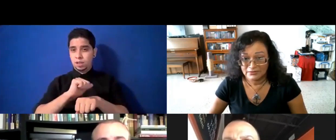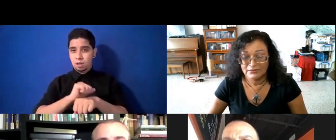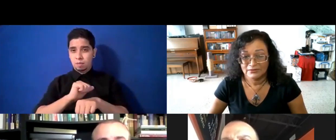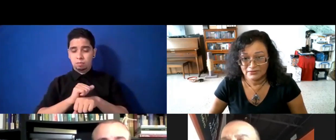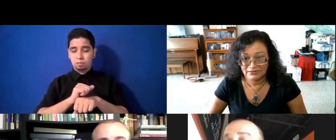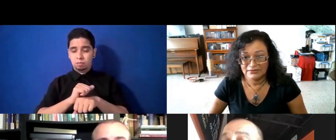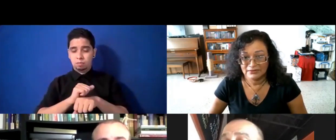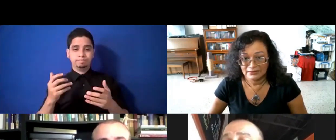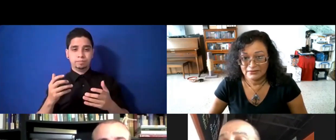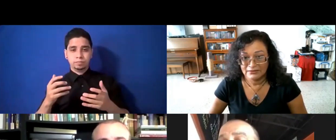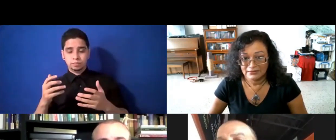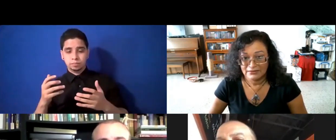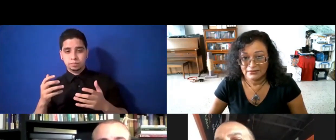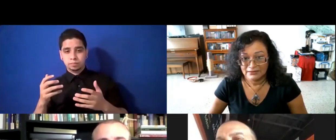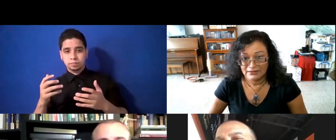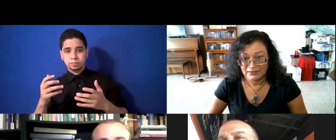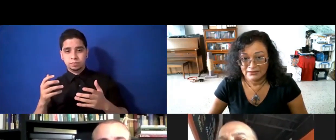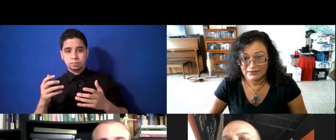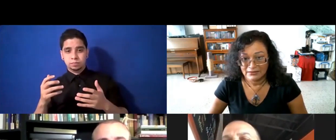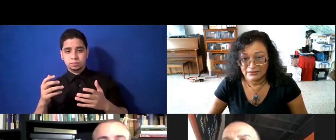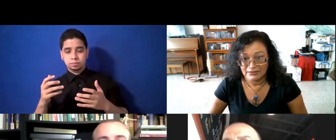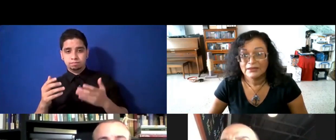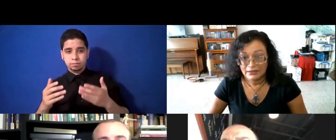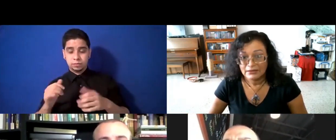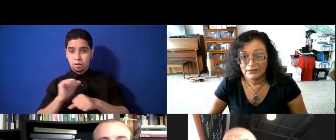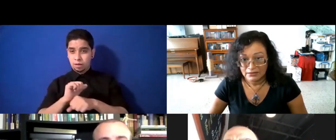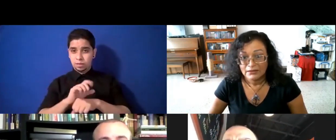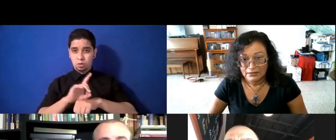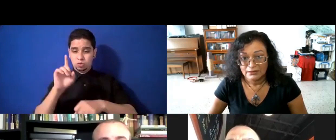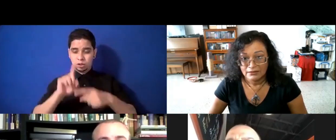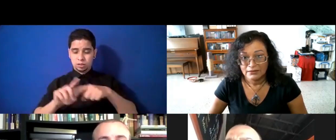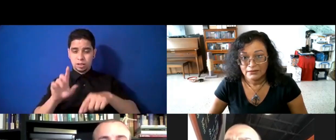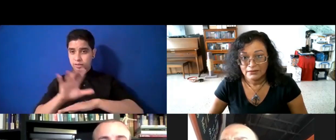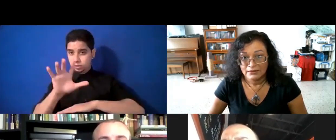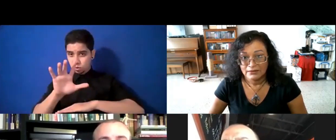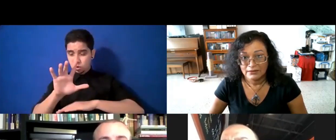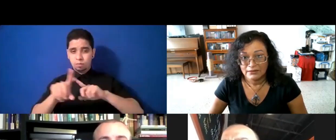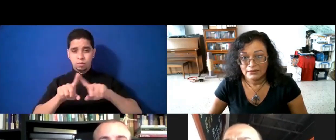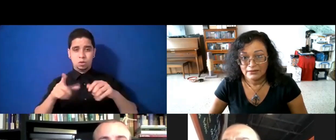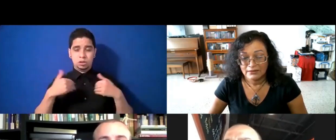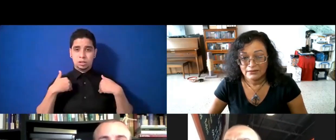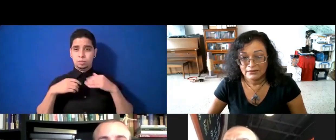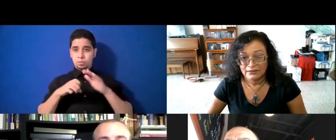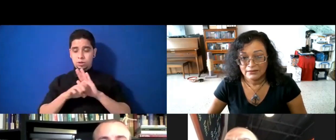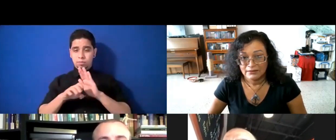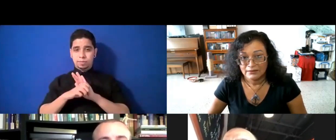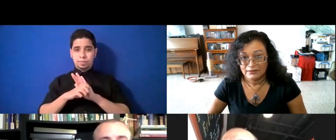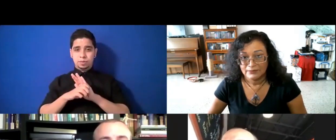este, aunque a lo mejor, pues trabajaba más allá, de 8 a 5, pero, tenía, normalmente tenía, tiempo familiar,